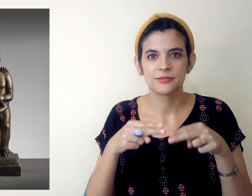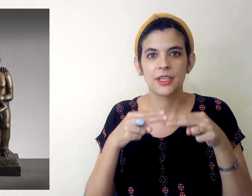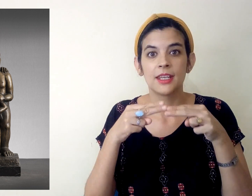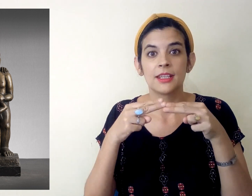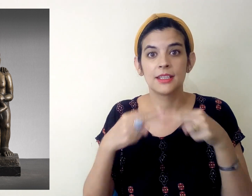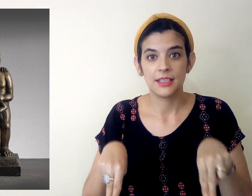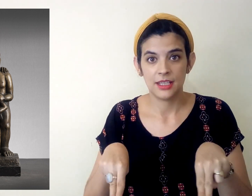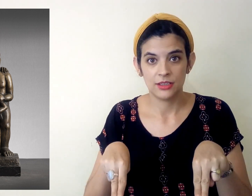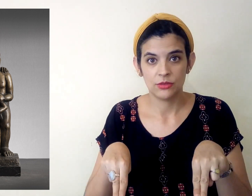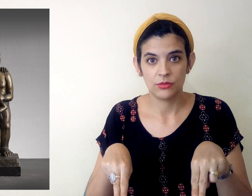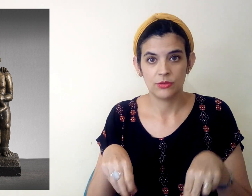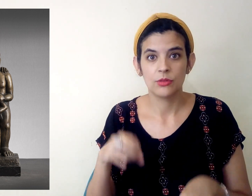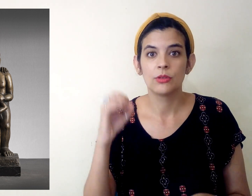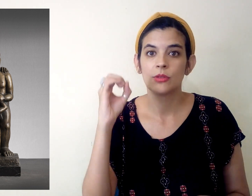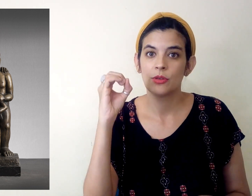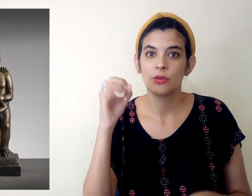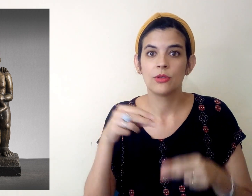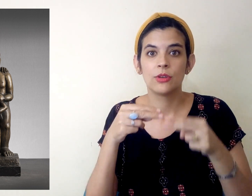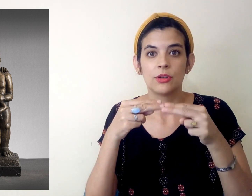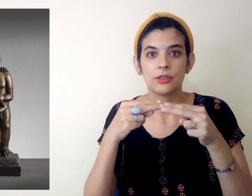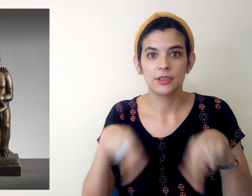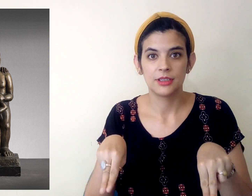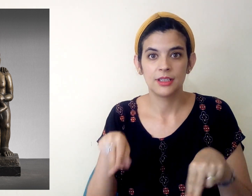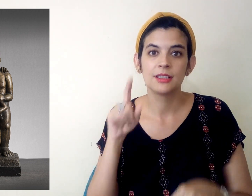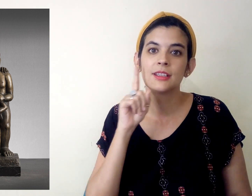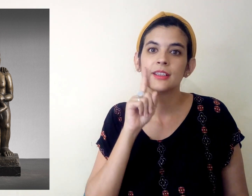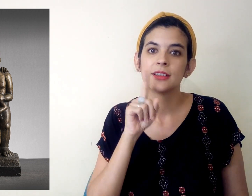Nieto o nieta.